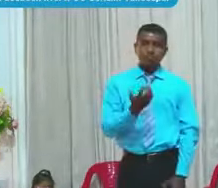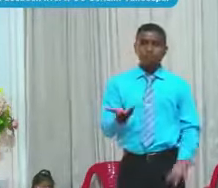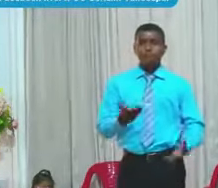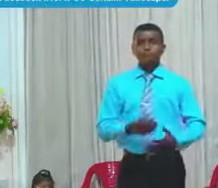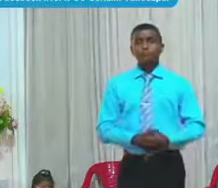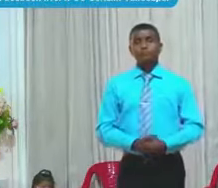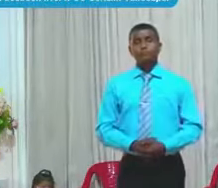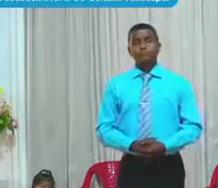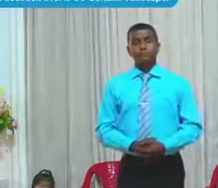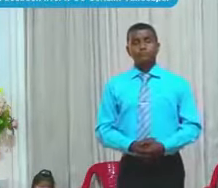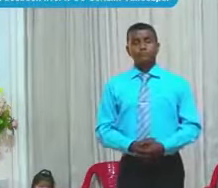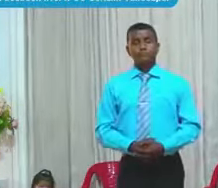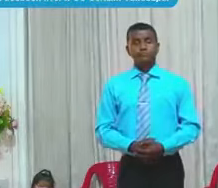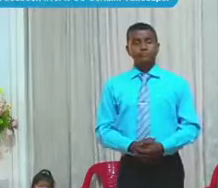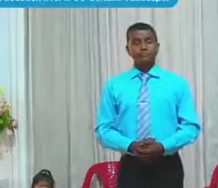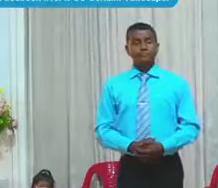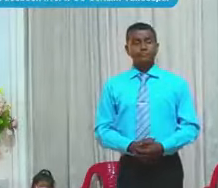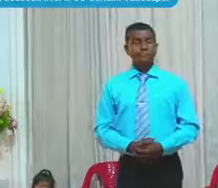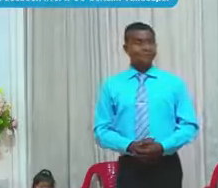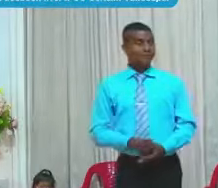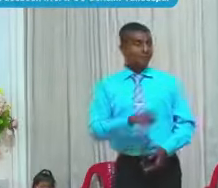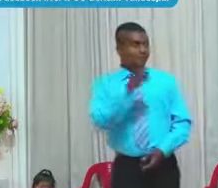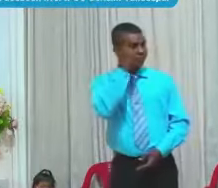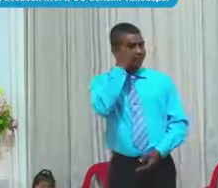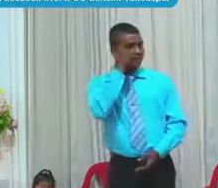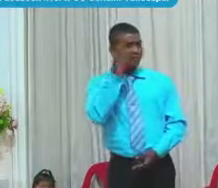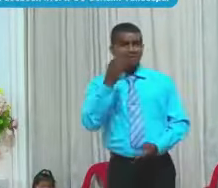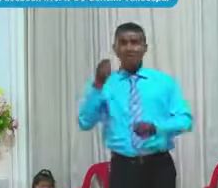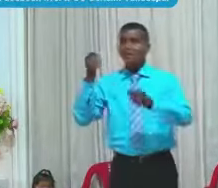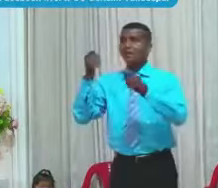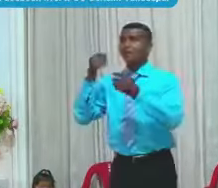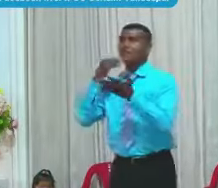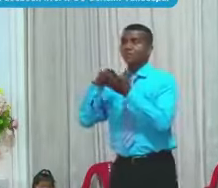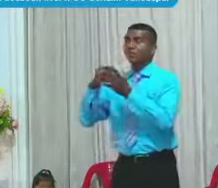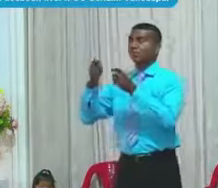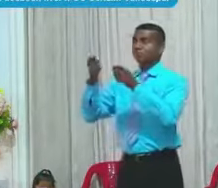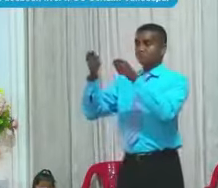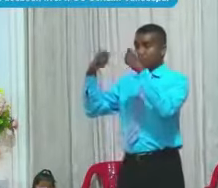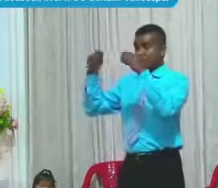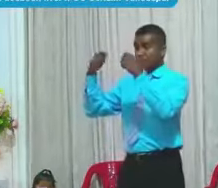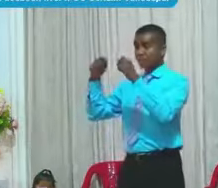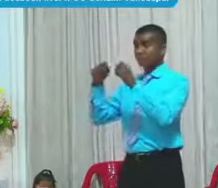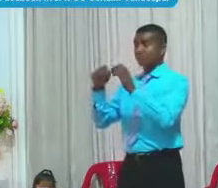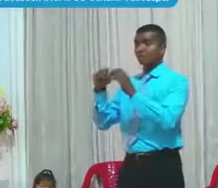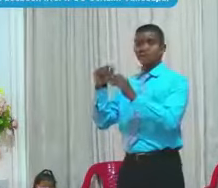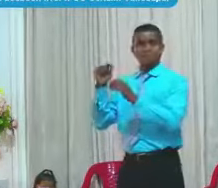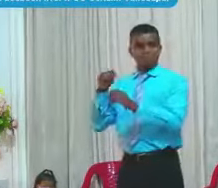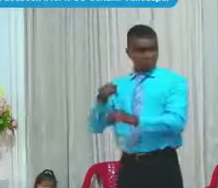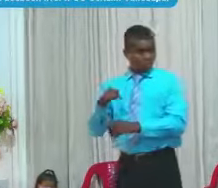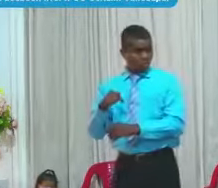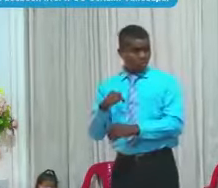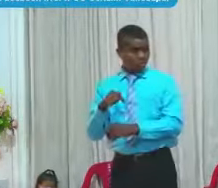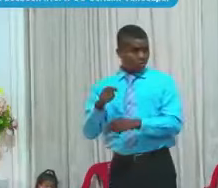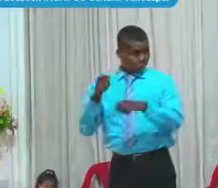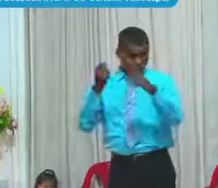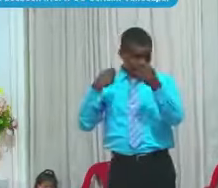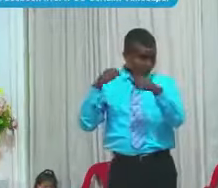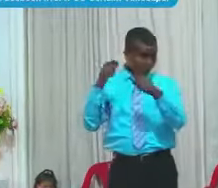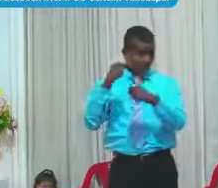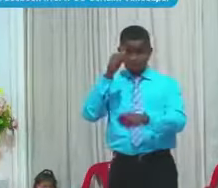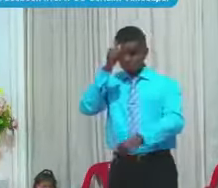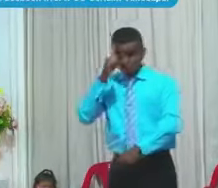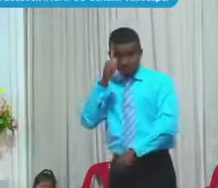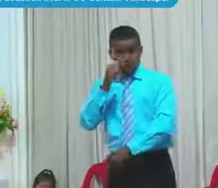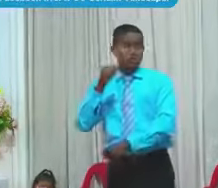Empieza a irle bien En el negocio Y dice Ay como voy a dejar De ir Como voy a dejar Dos horas El domingo Sin vender Yo tengo que